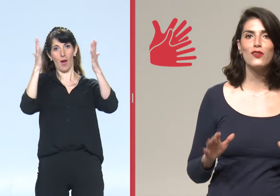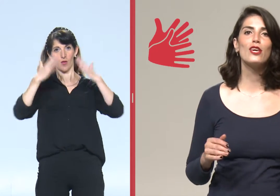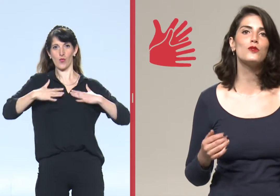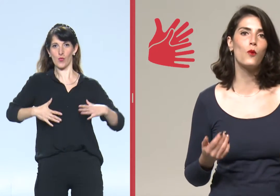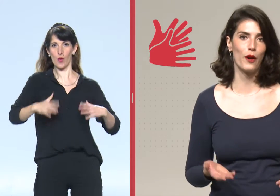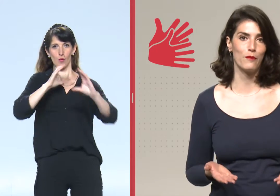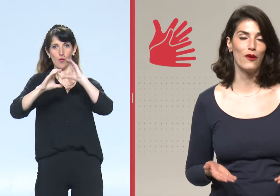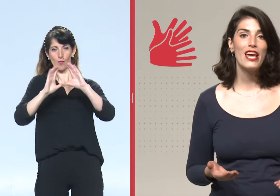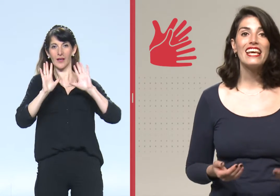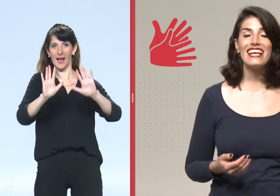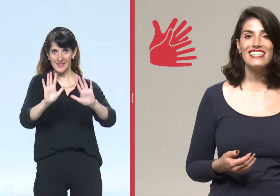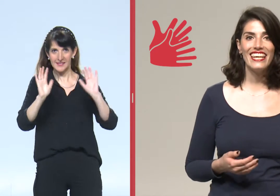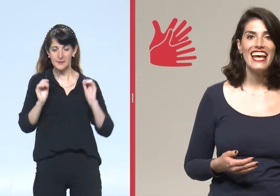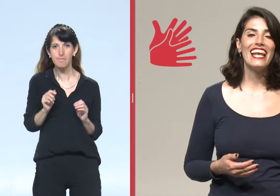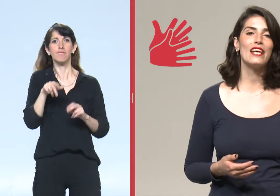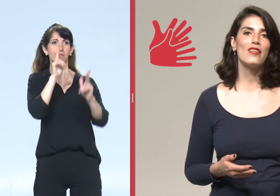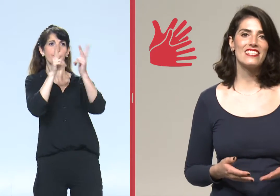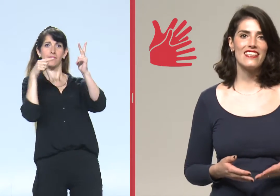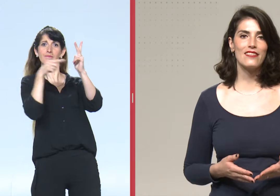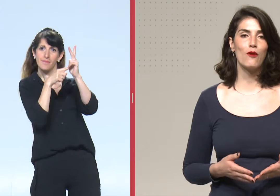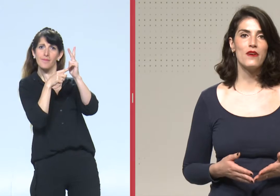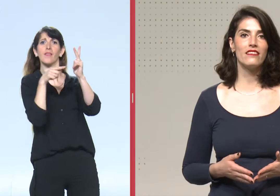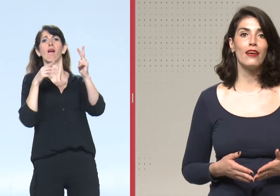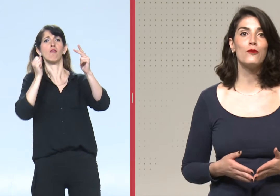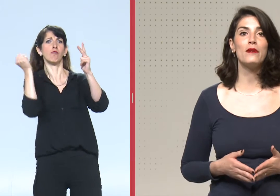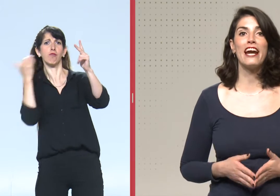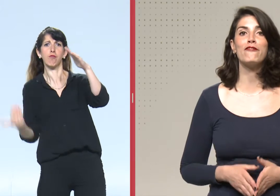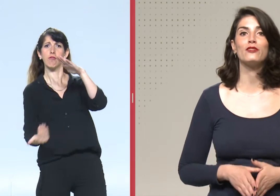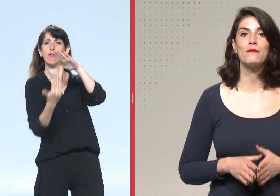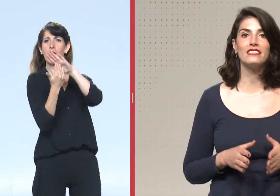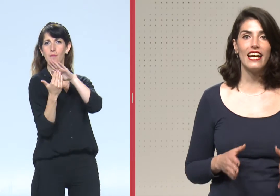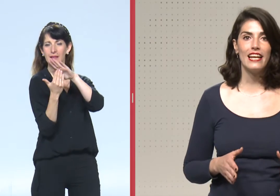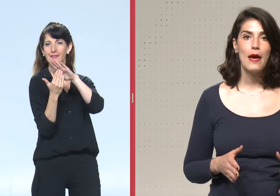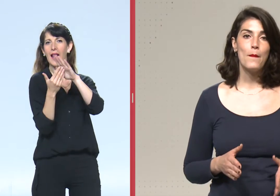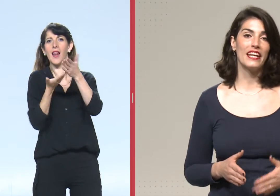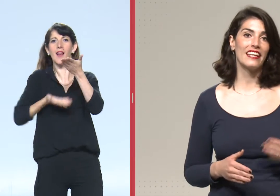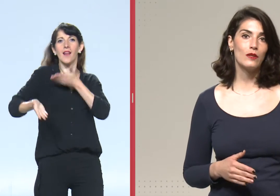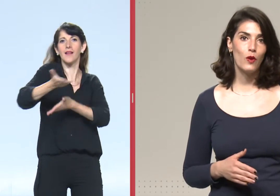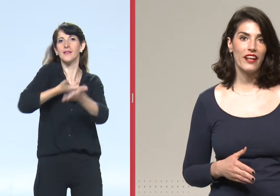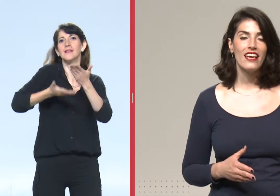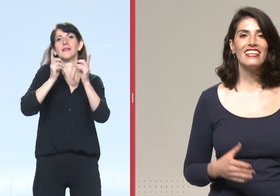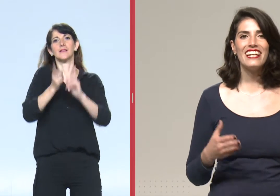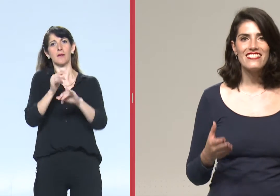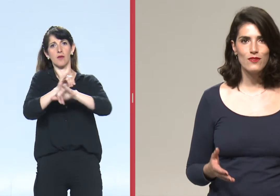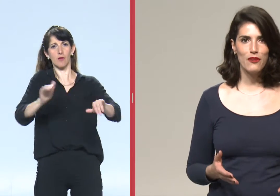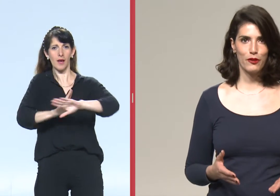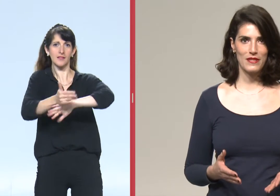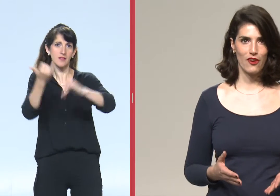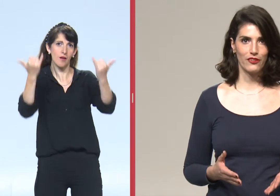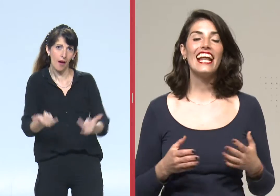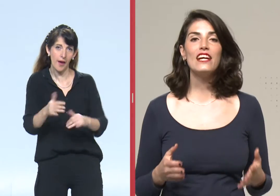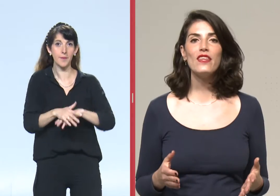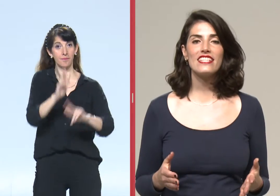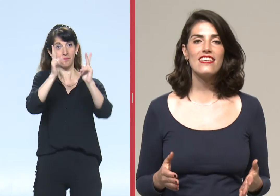manos y su cuerpo. Y así, la lengua de señas se convierte en un pilar fundamental para interactuar y tener acceso a la